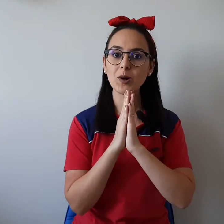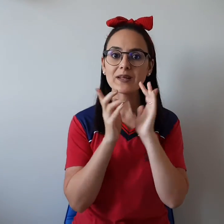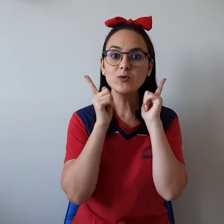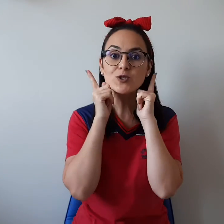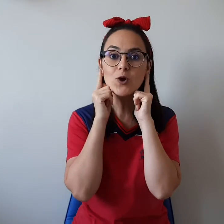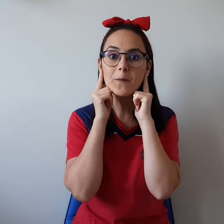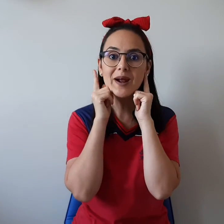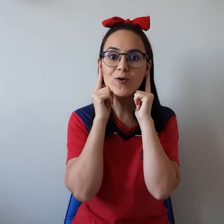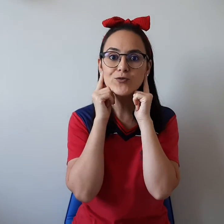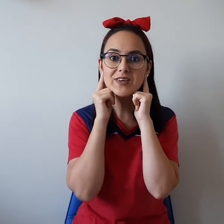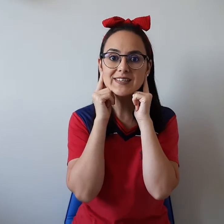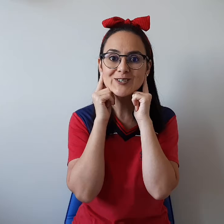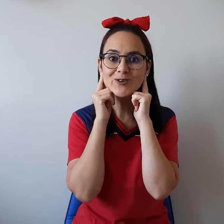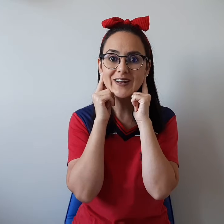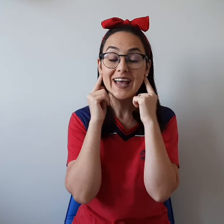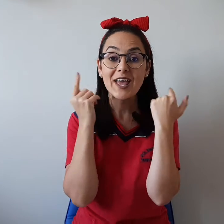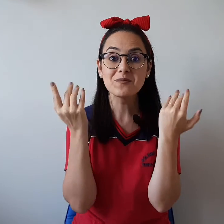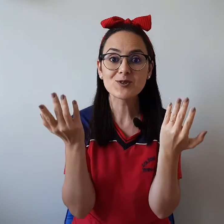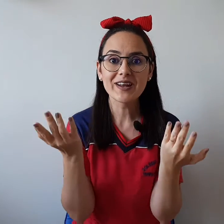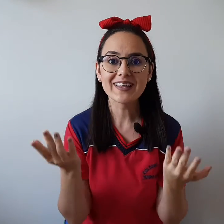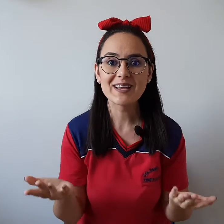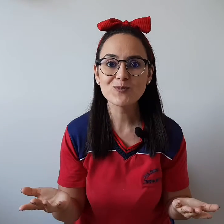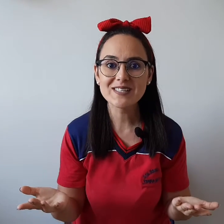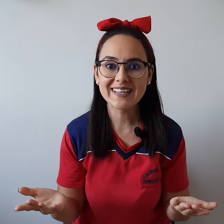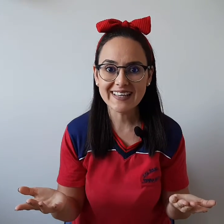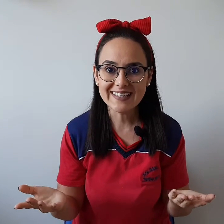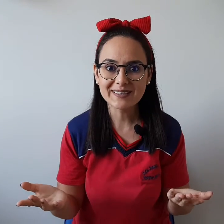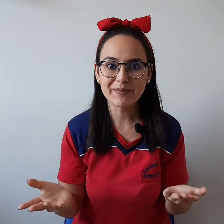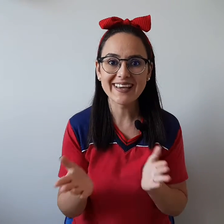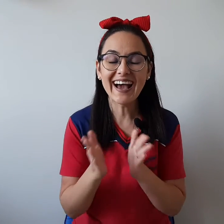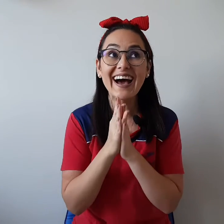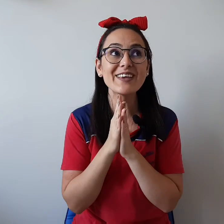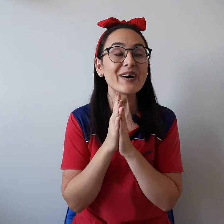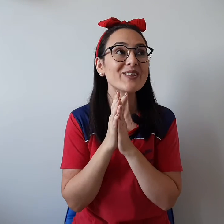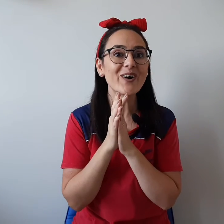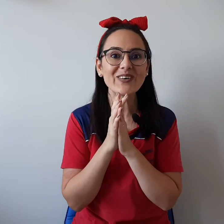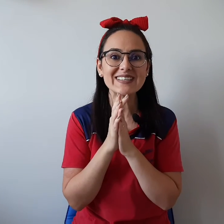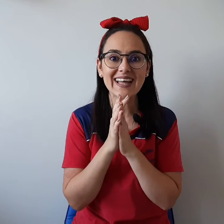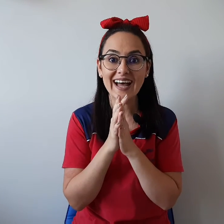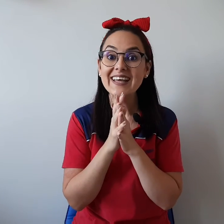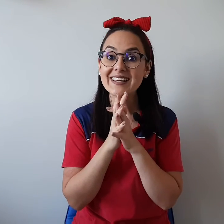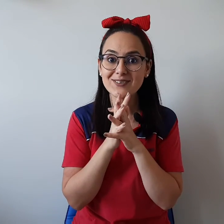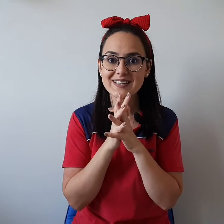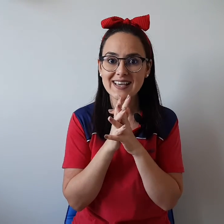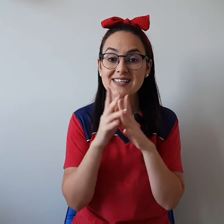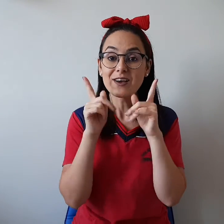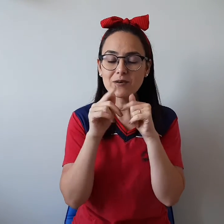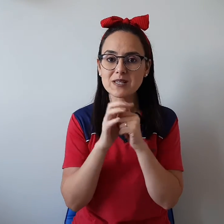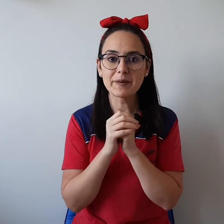do meu lado só para ouvir essa história. É uma história que tem musiquinha também. Ah, eu adoro cantar! E vocês, vamos